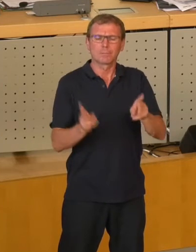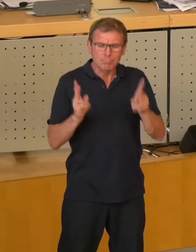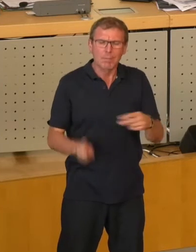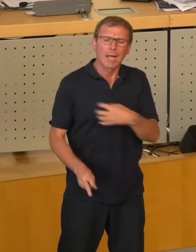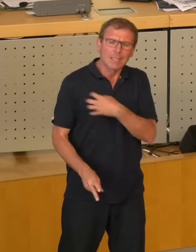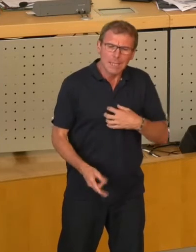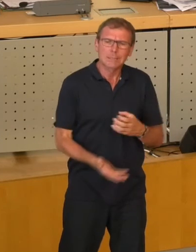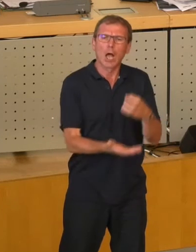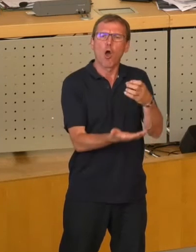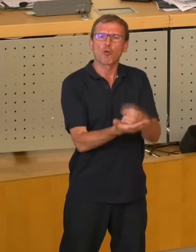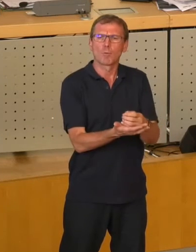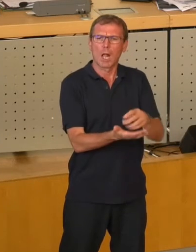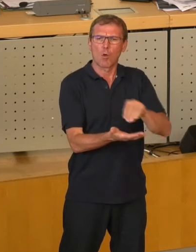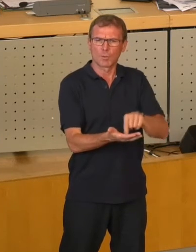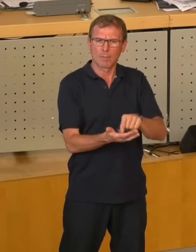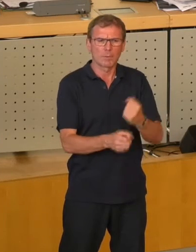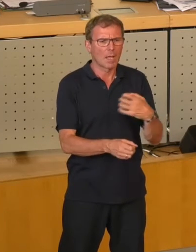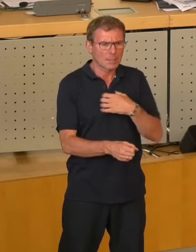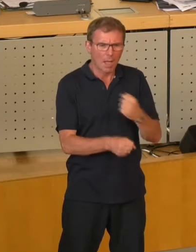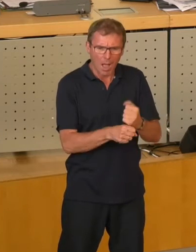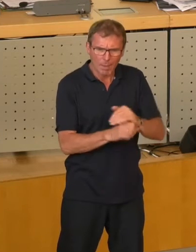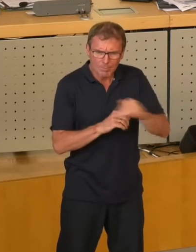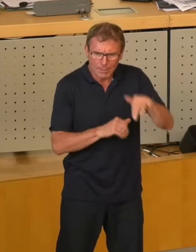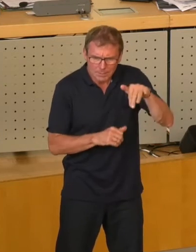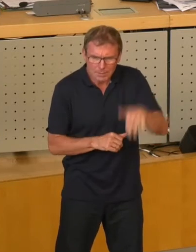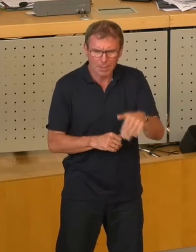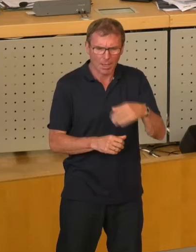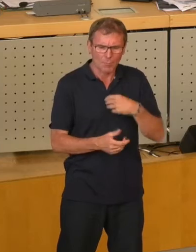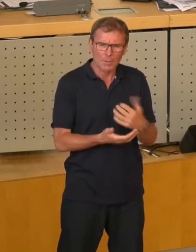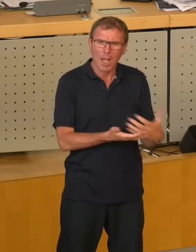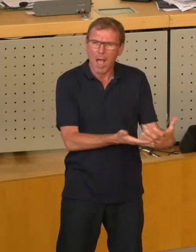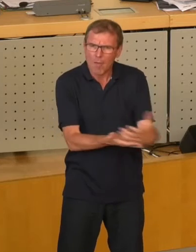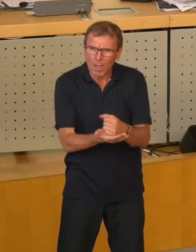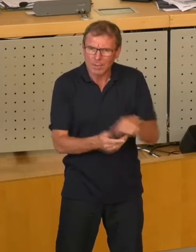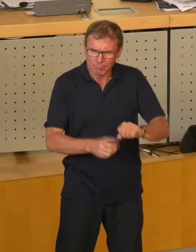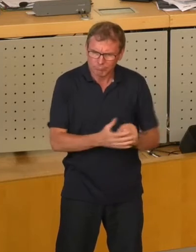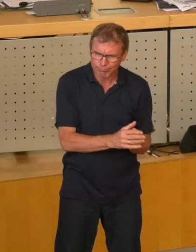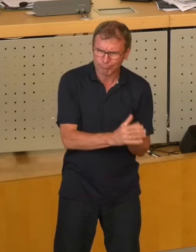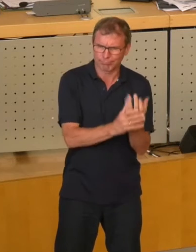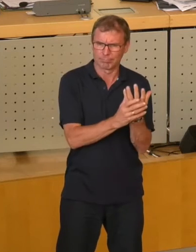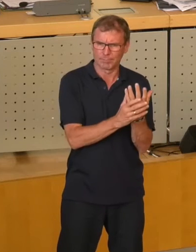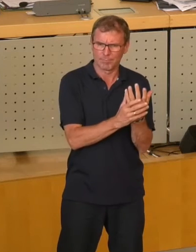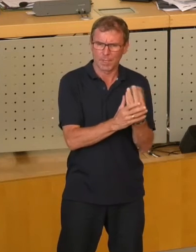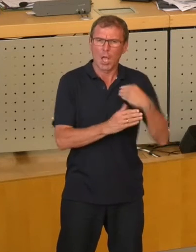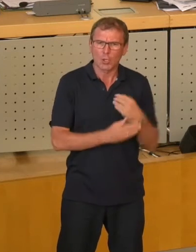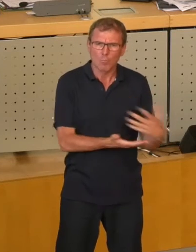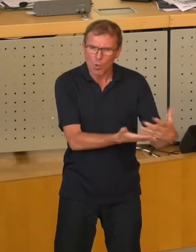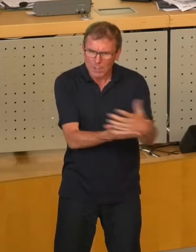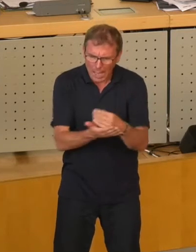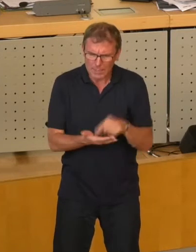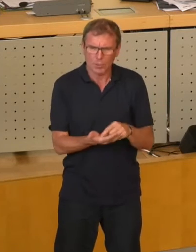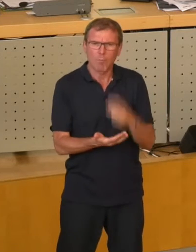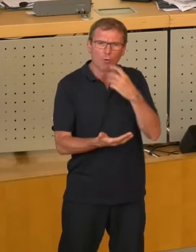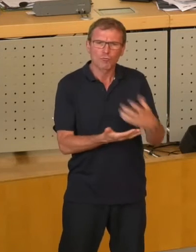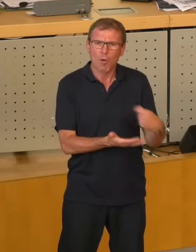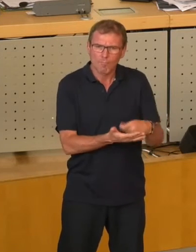Unternehmen, hier werden die Arbeitsplätze gehalten, hier werden die Dinge erwirtschaftet, hier werden praktisch die Gebühren eingenommen, hier werden